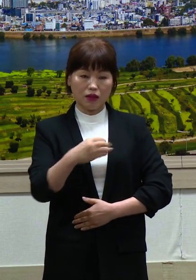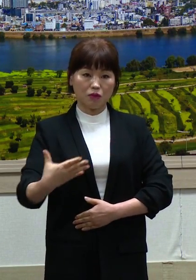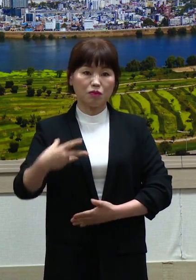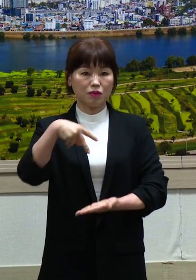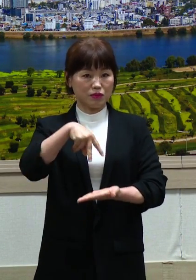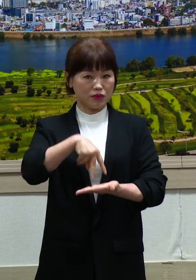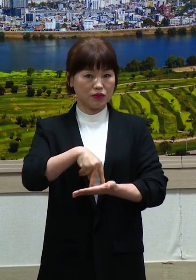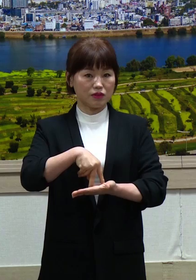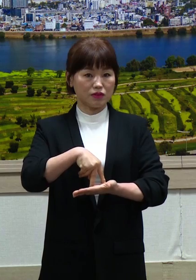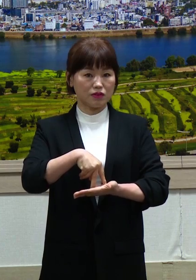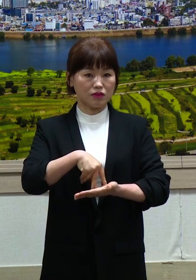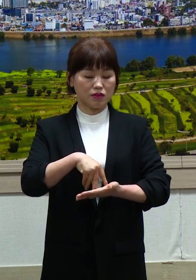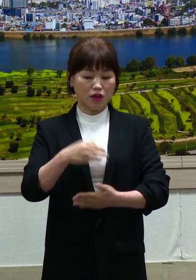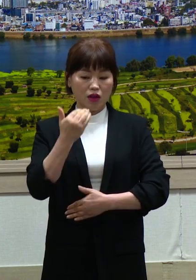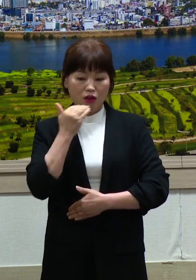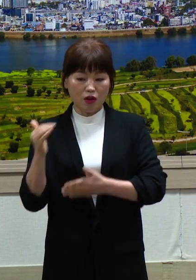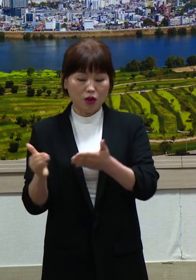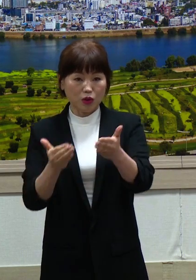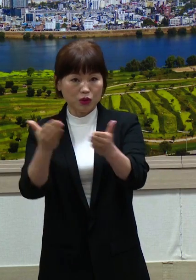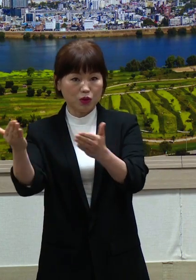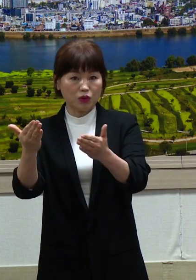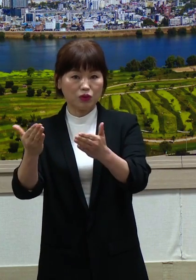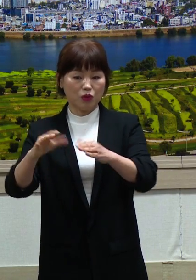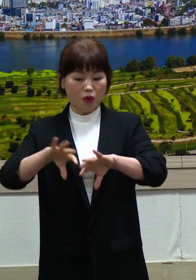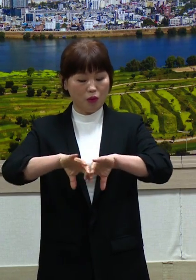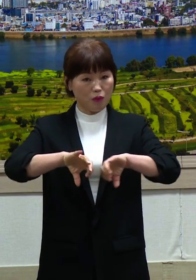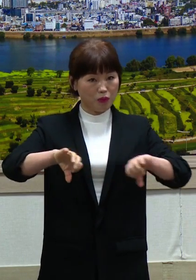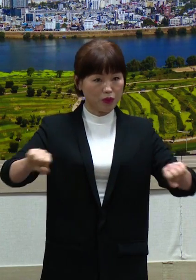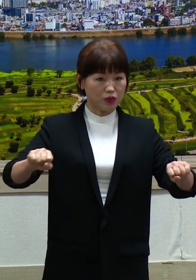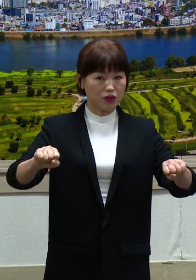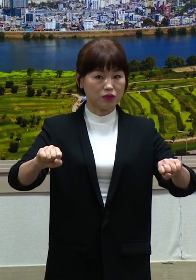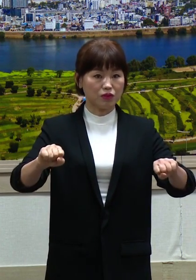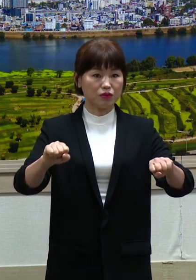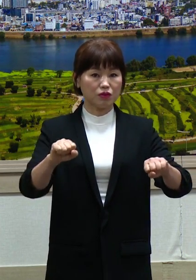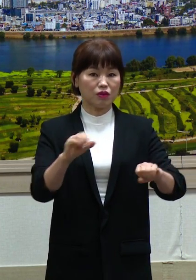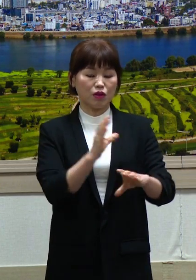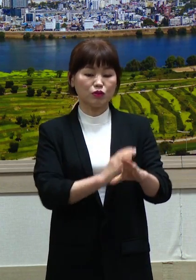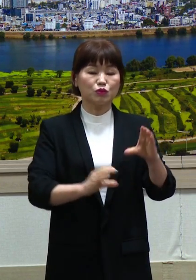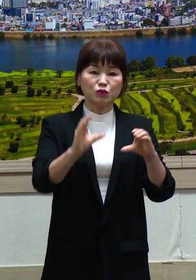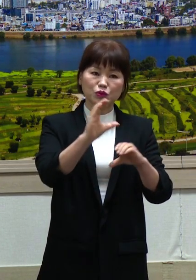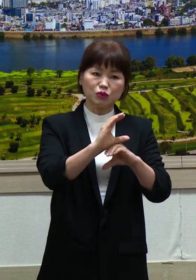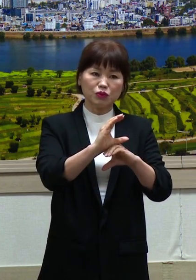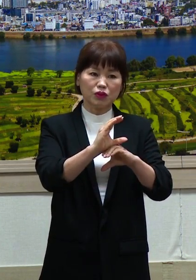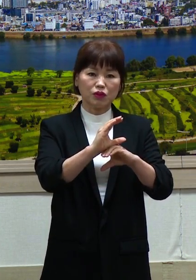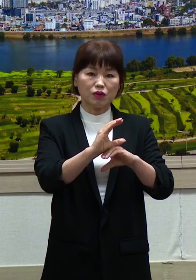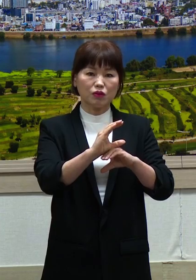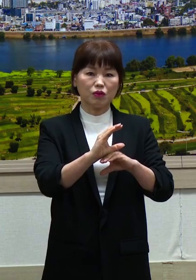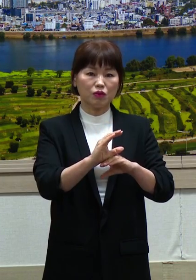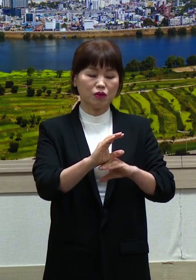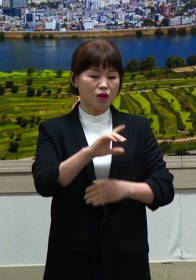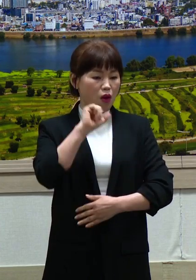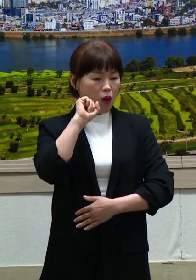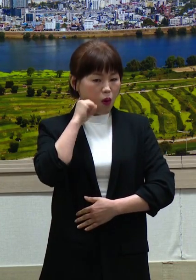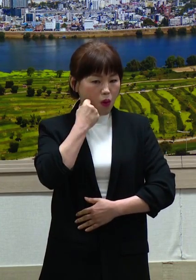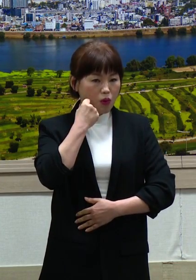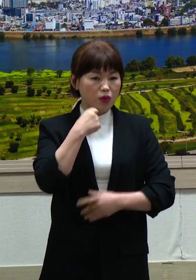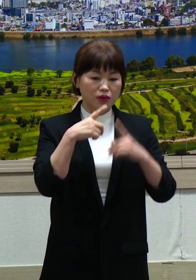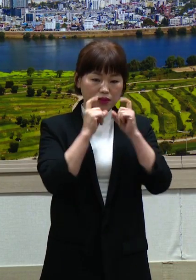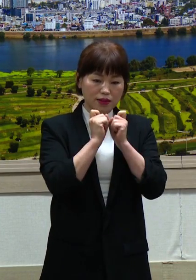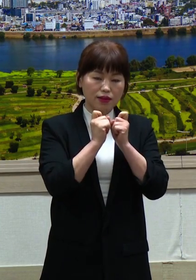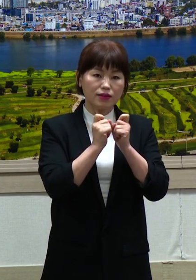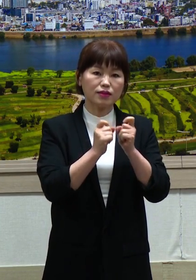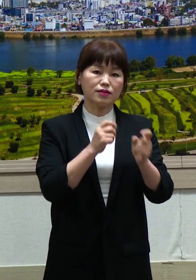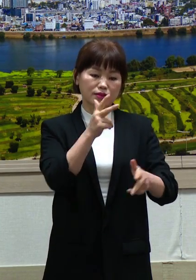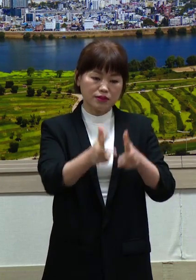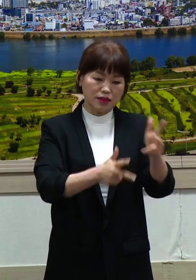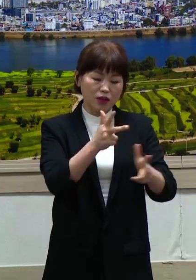경기도에서 지급하는 재난지원금과는 별개로 추가적인 지급에 대하여